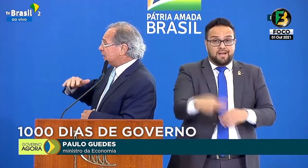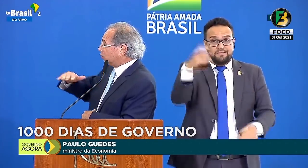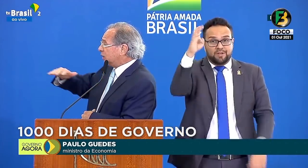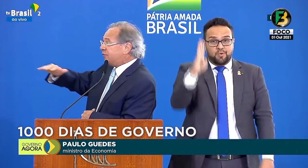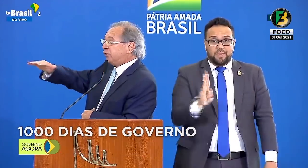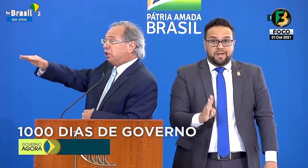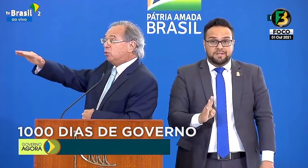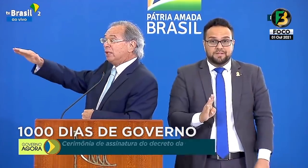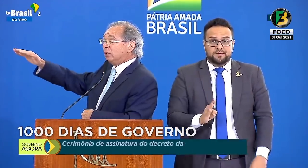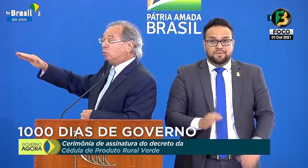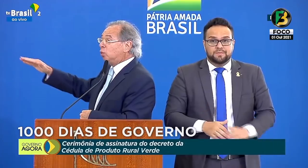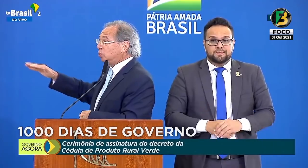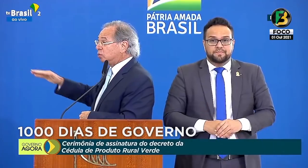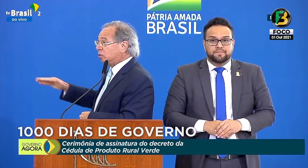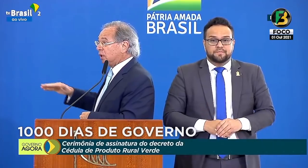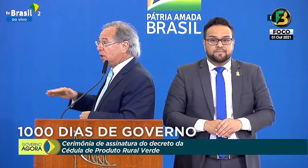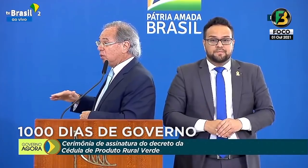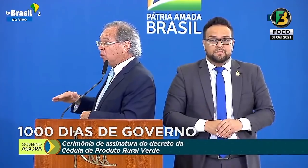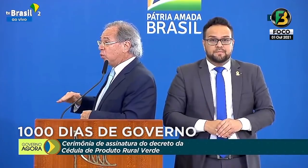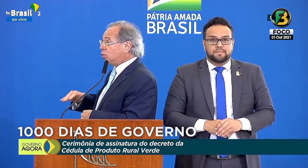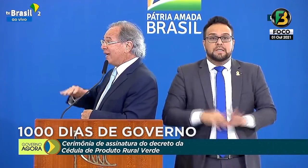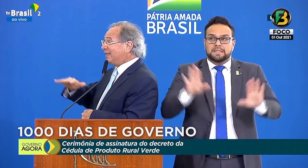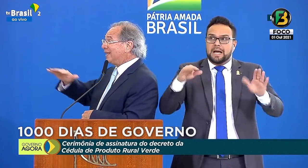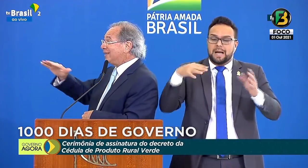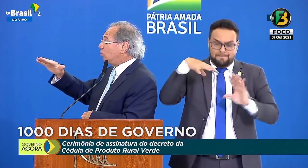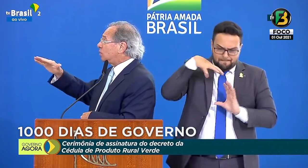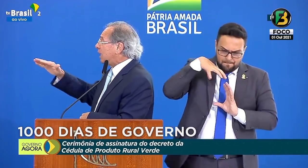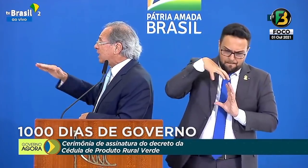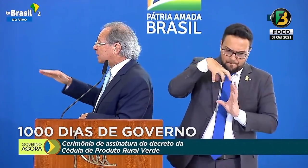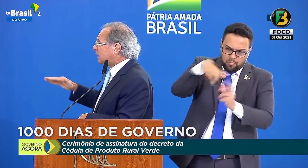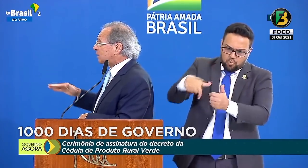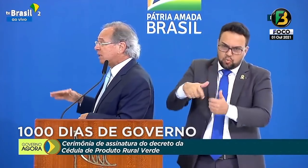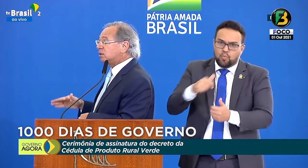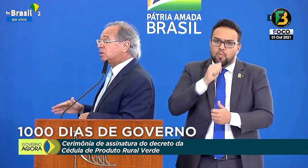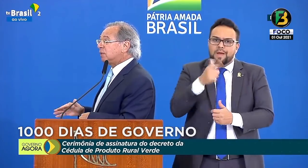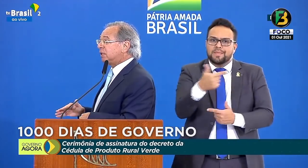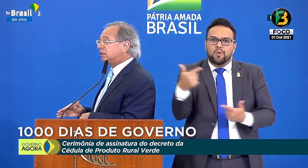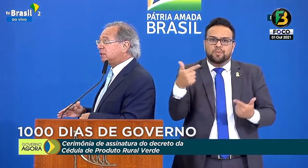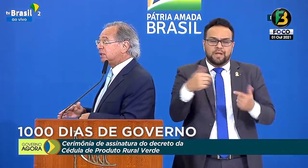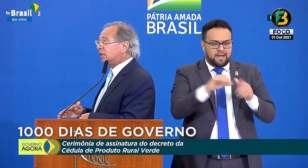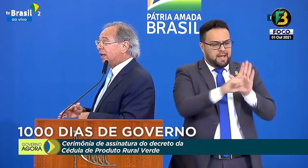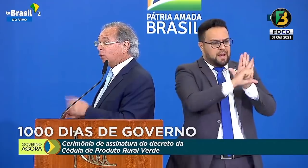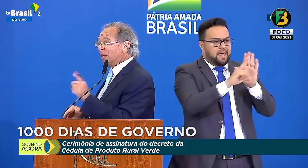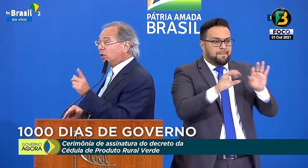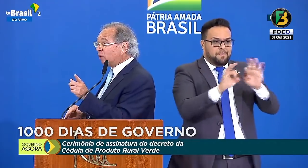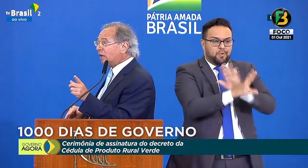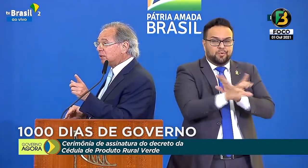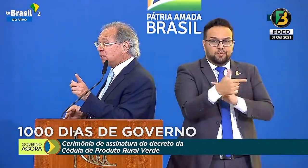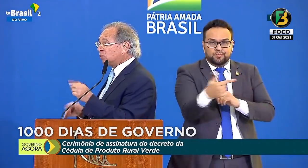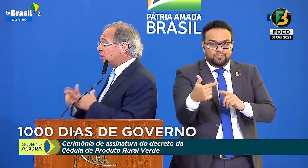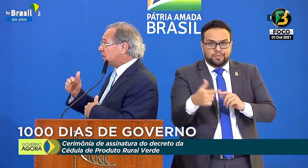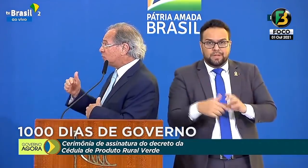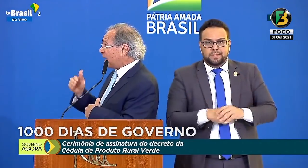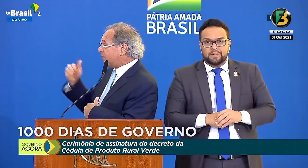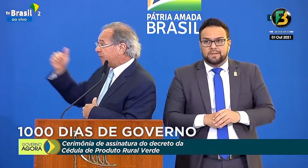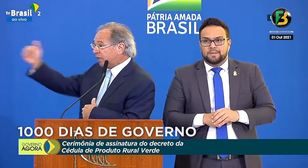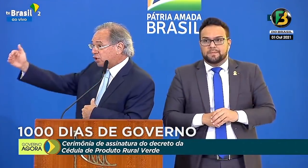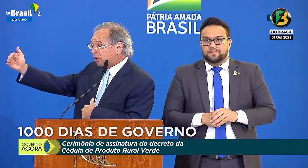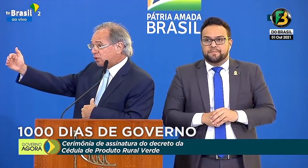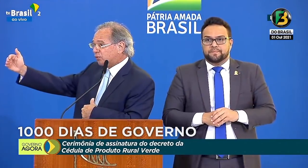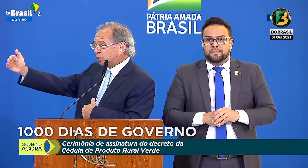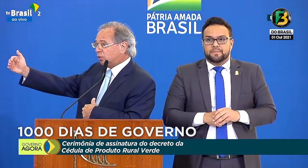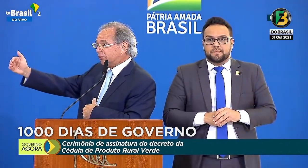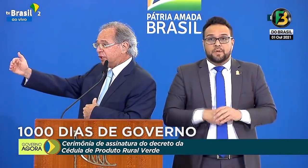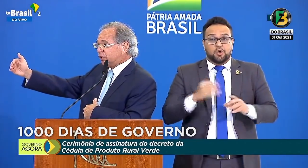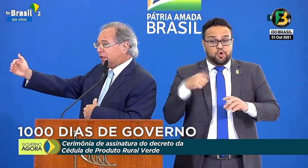isso está sendo definido ainda no mundo. O mundo ainda não tem essa legislação estabelecida. É uma inovação, nós estamos à